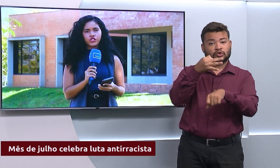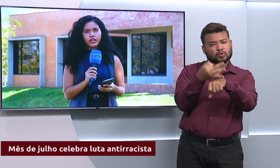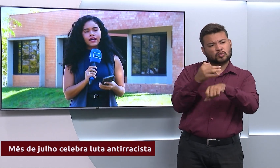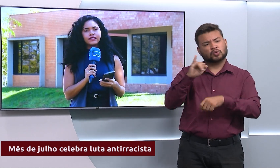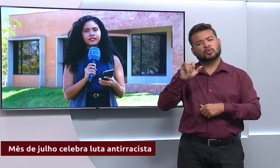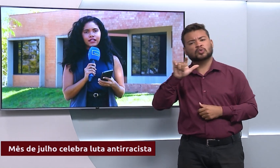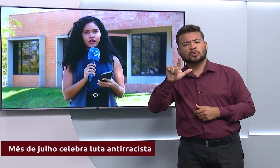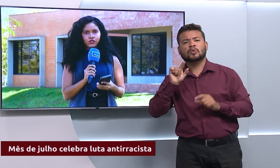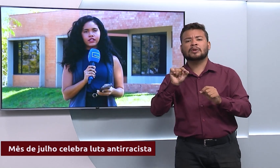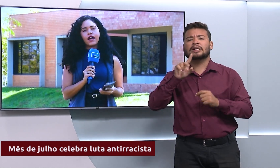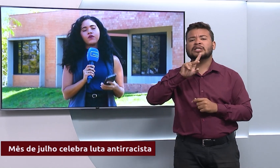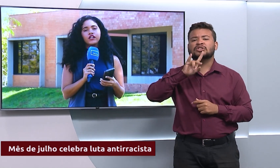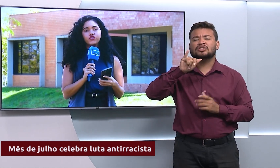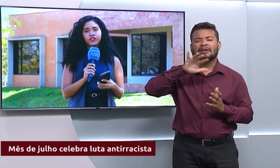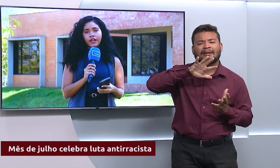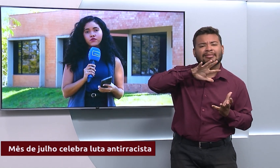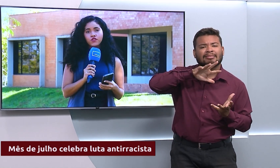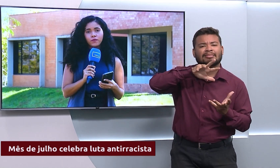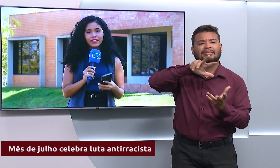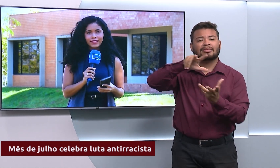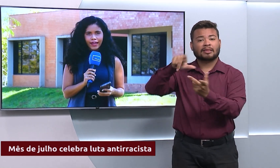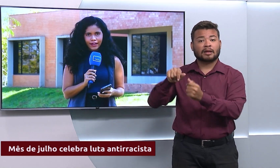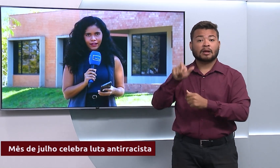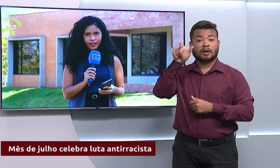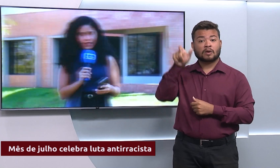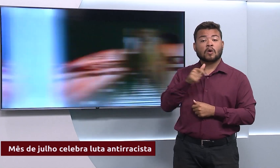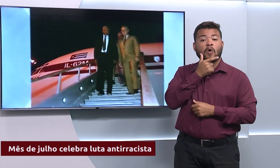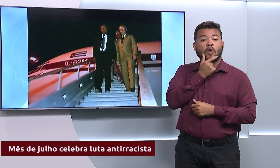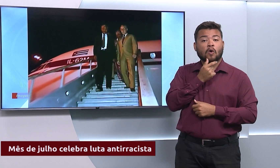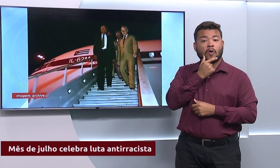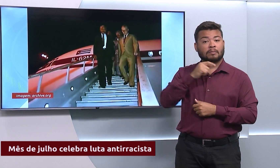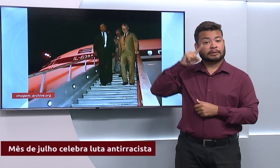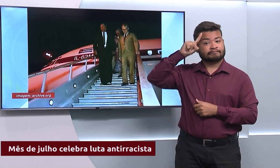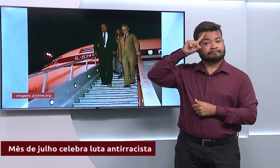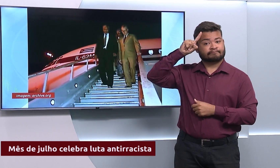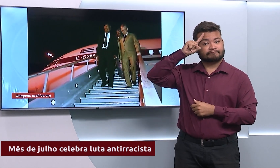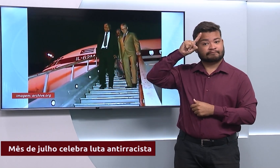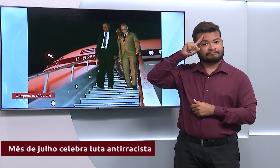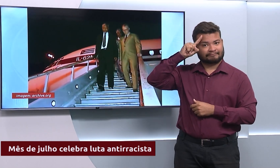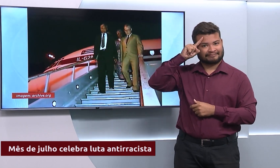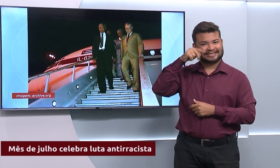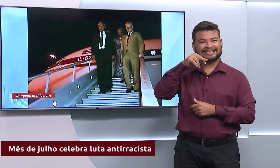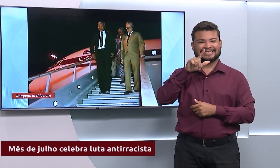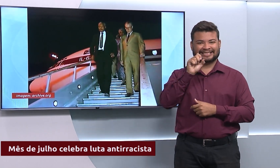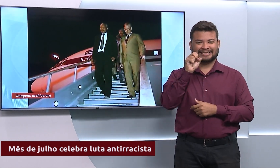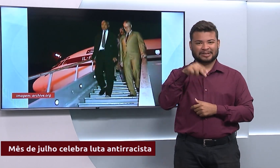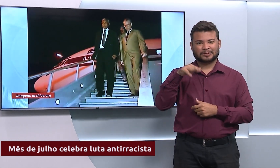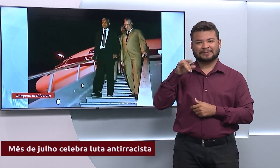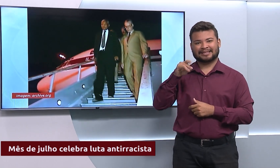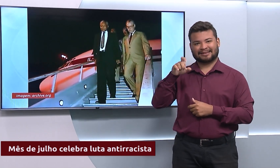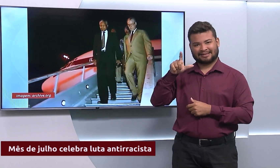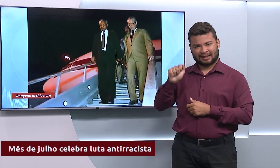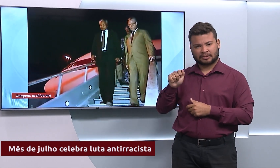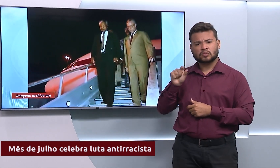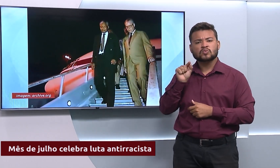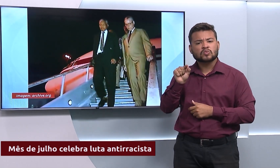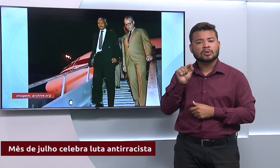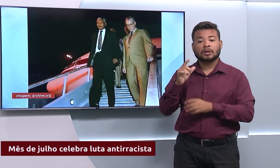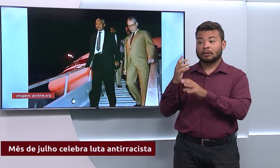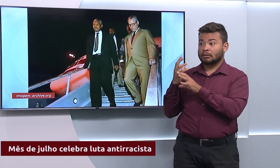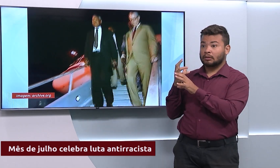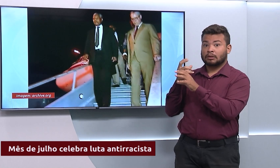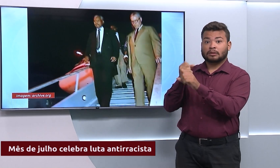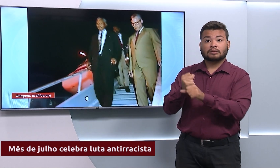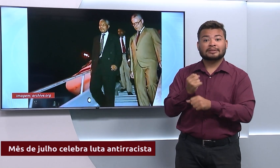o Dia Internacional de Nelson Mandela. Essa data comemora aí os 106 anos do